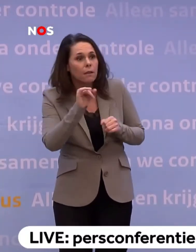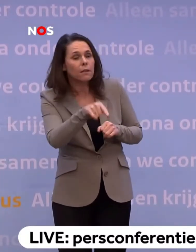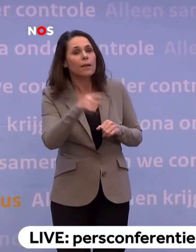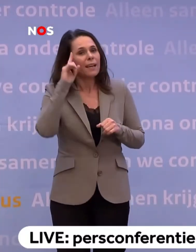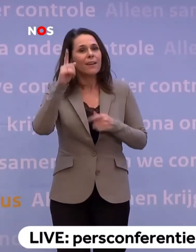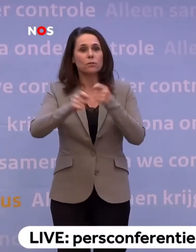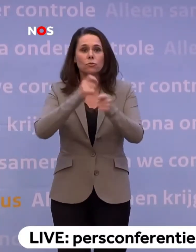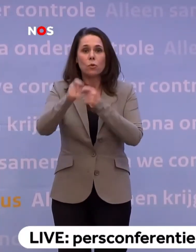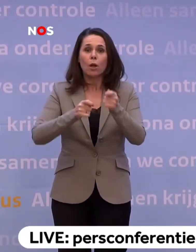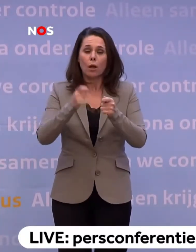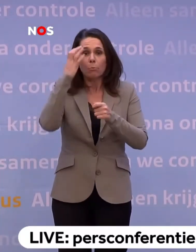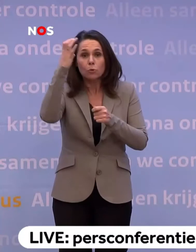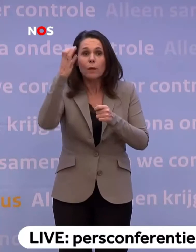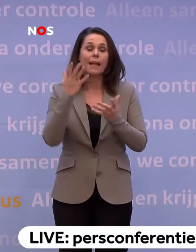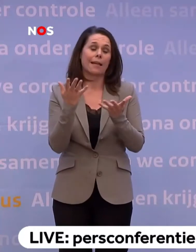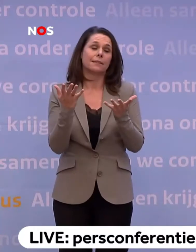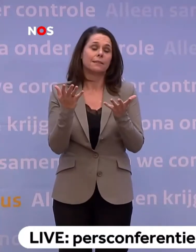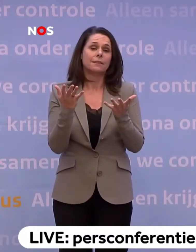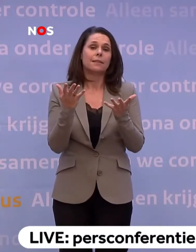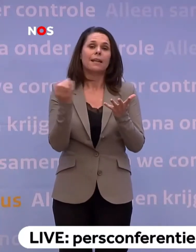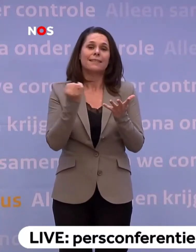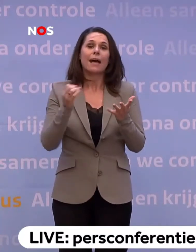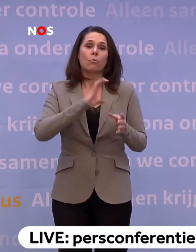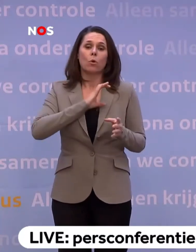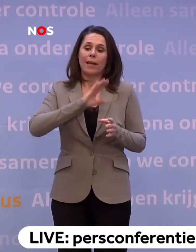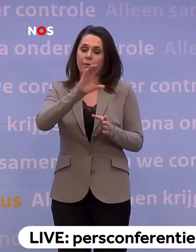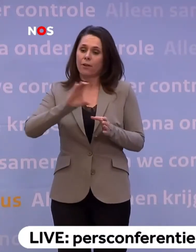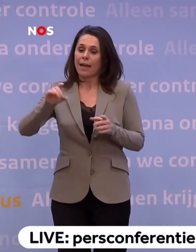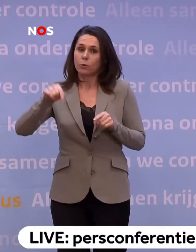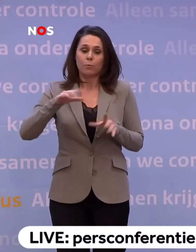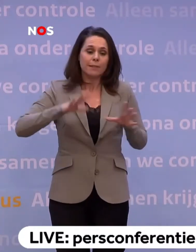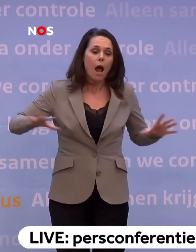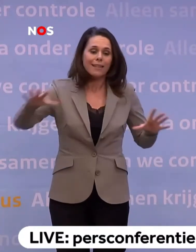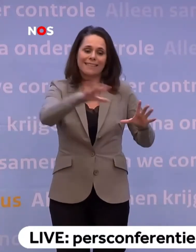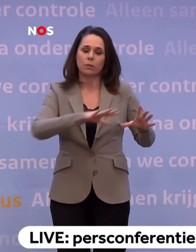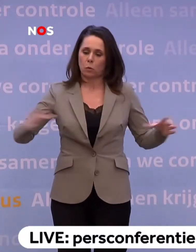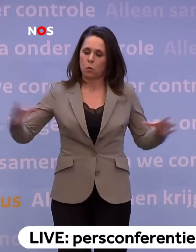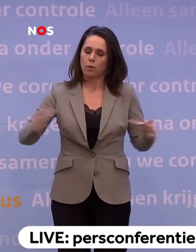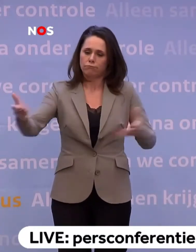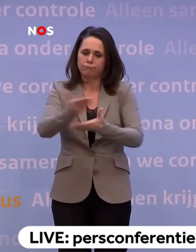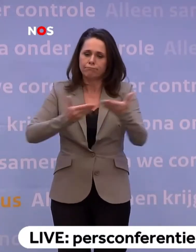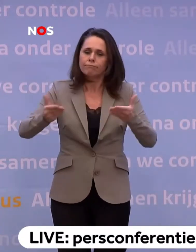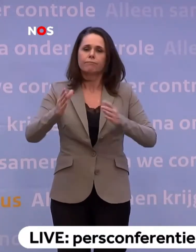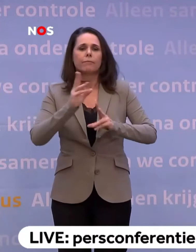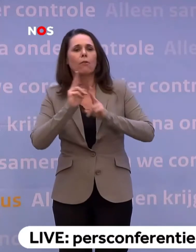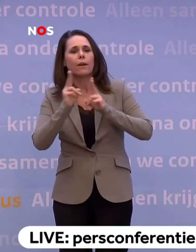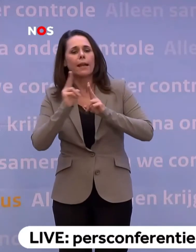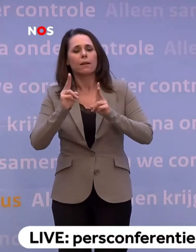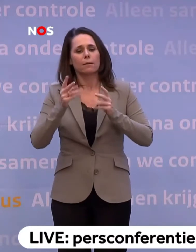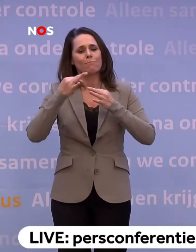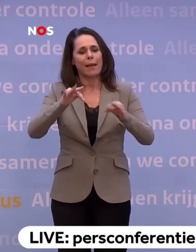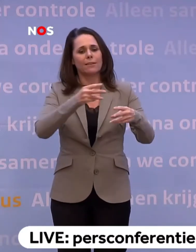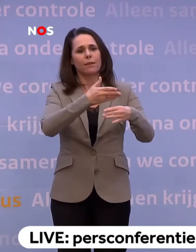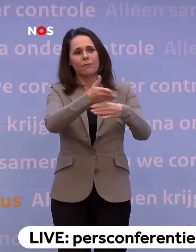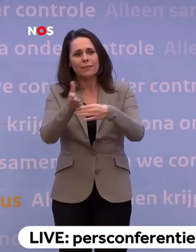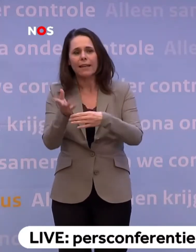zorg heel sterk leeft. En dat is ook de reden dat collega Van Rijn nu... ...met alle sectoren om tafel zit... ...om te komen tot een betere verdeling dan we tot op